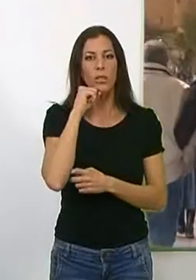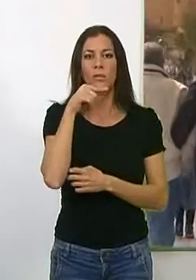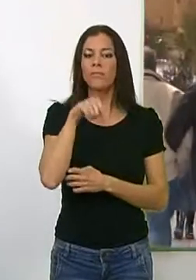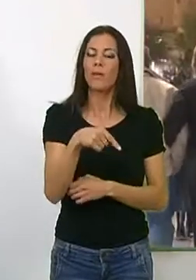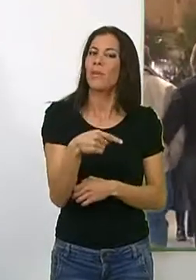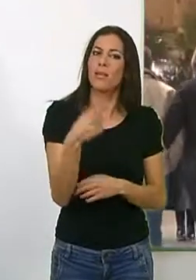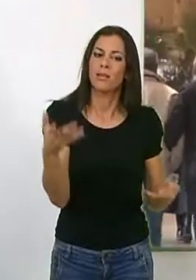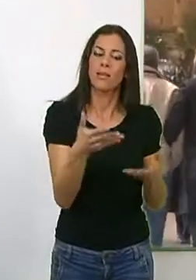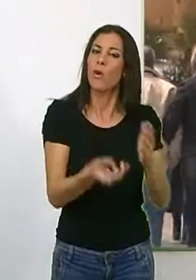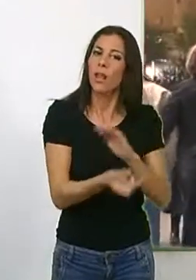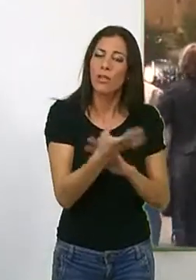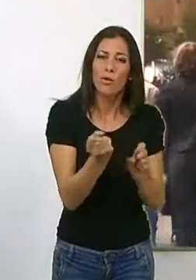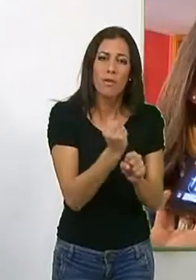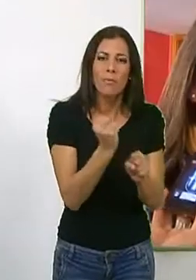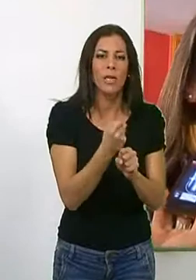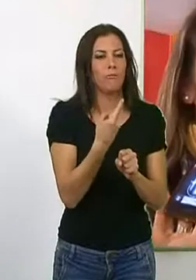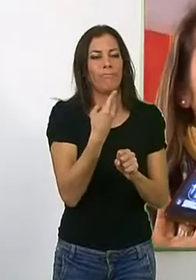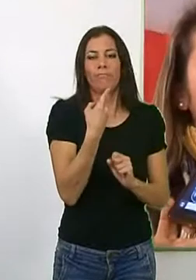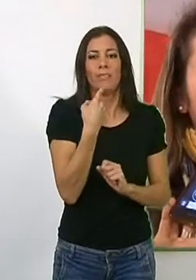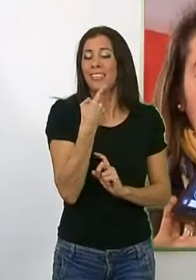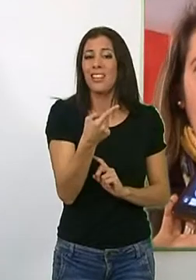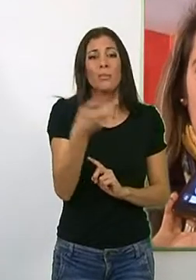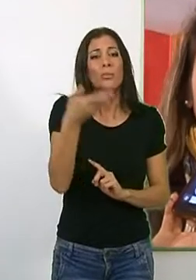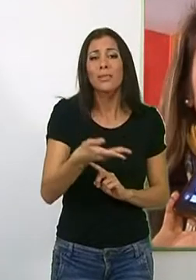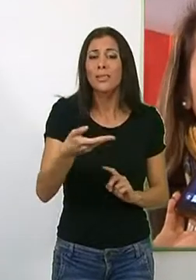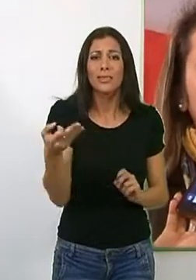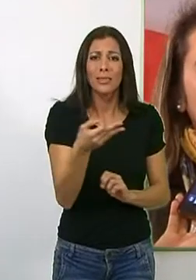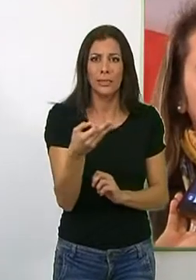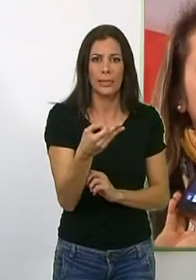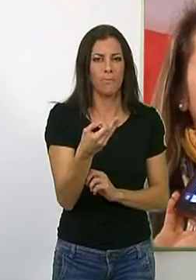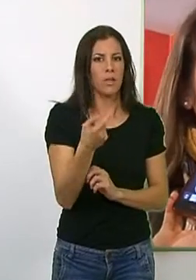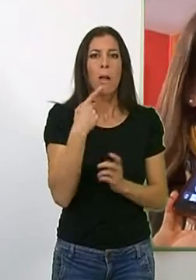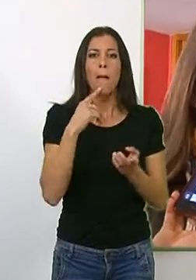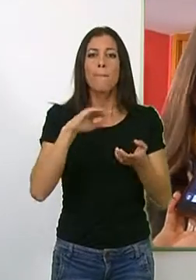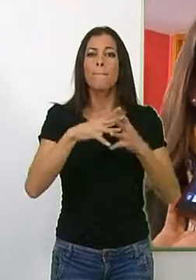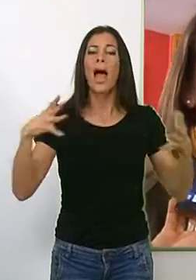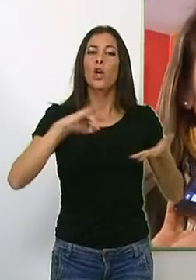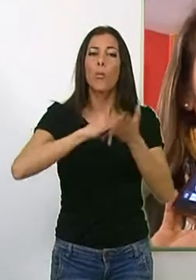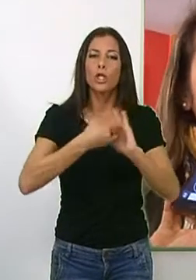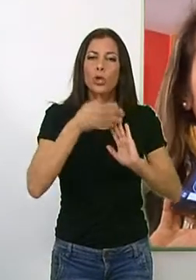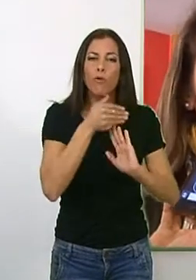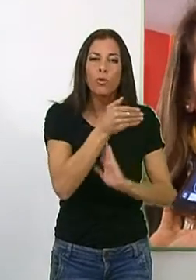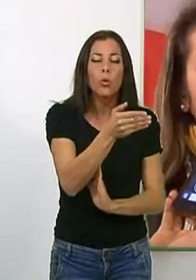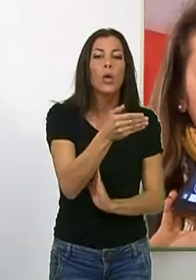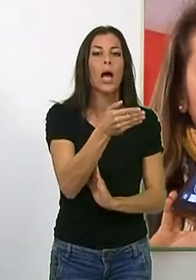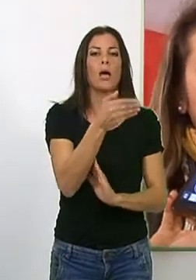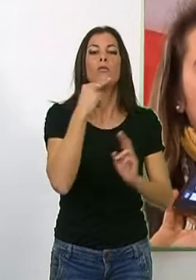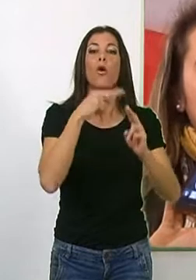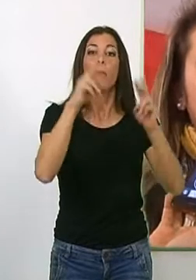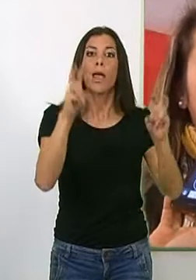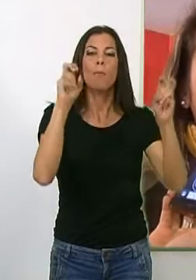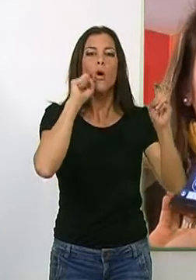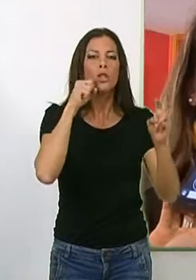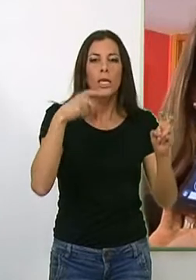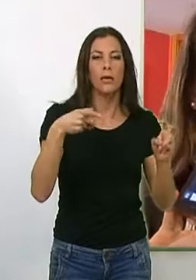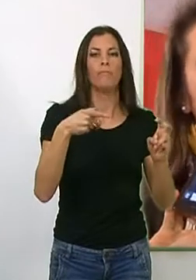Al hilo de la creación de empleo, la primera edil incidió en que el macroproyecto Motril Futuro a toda costa